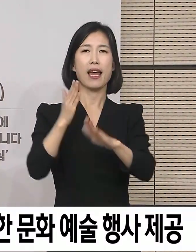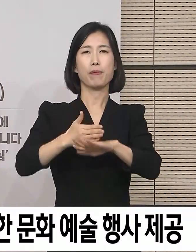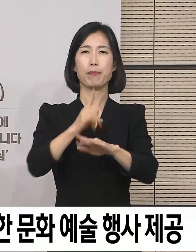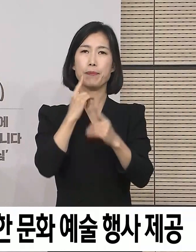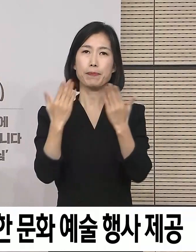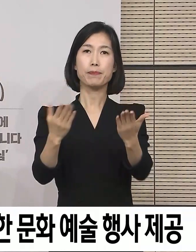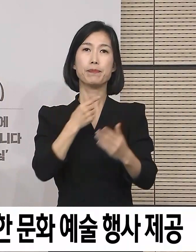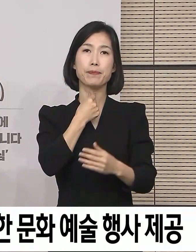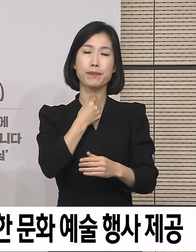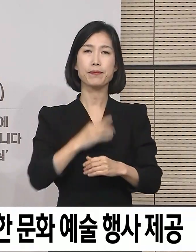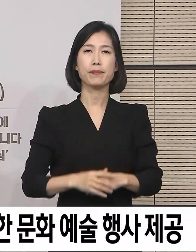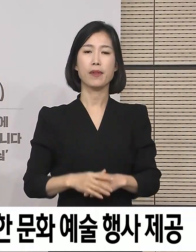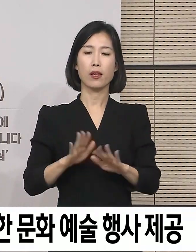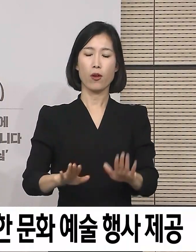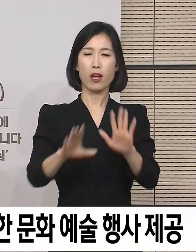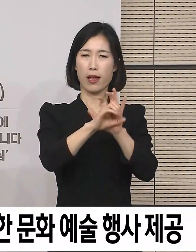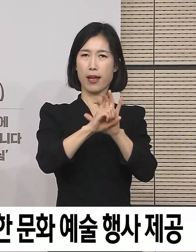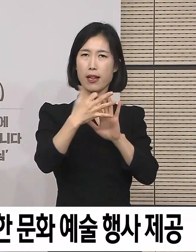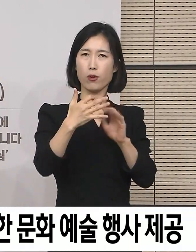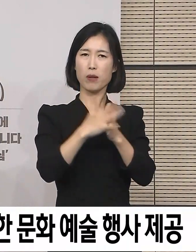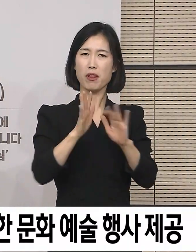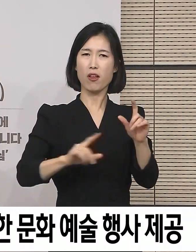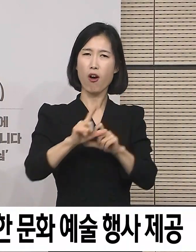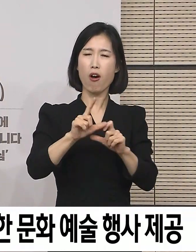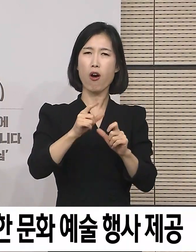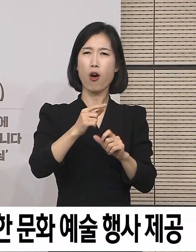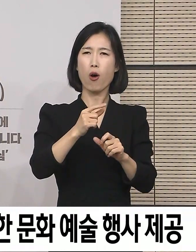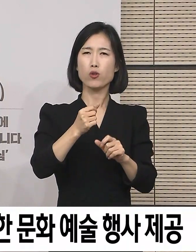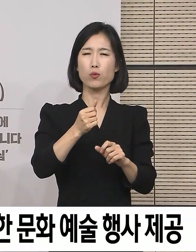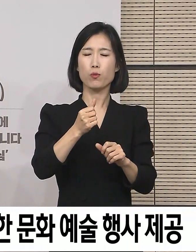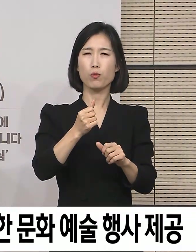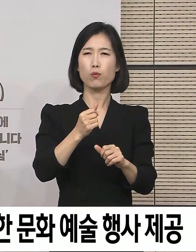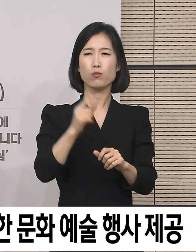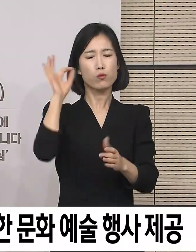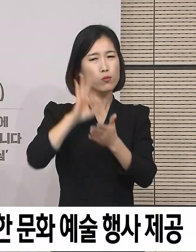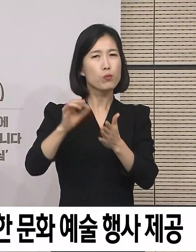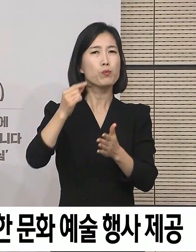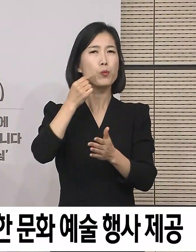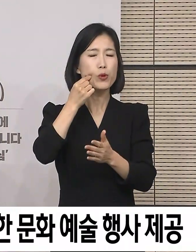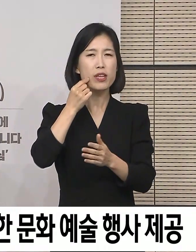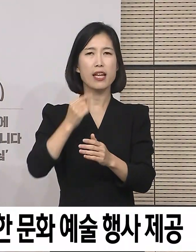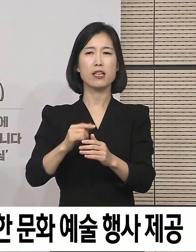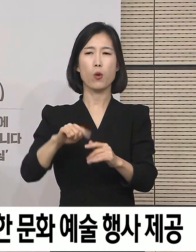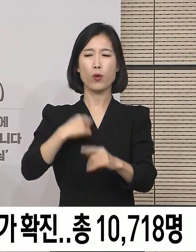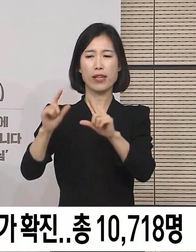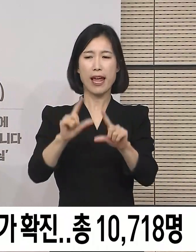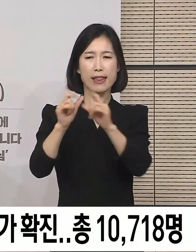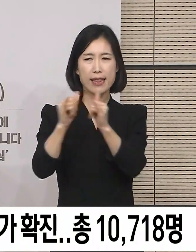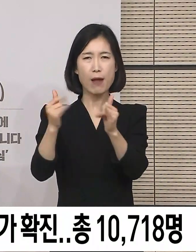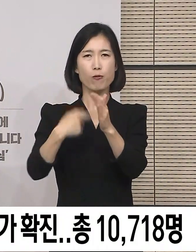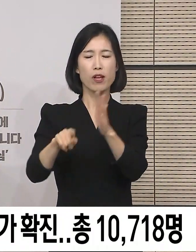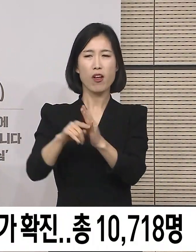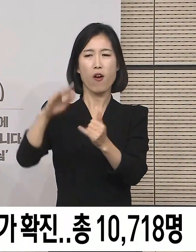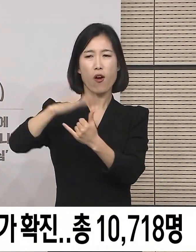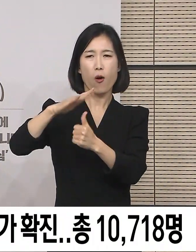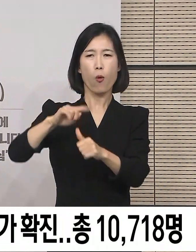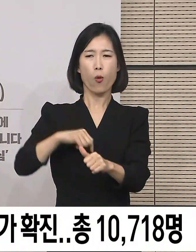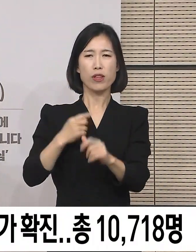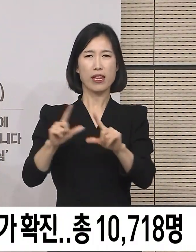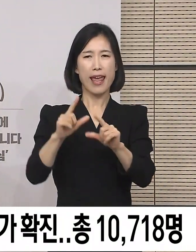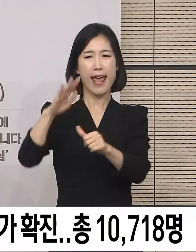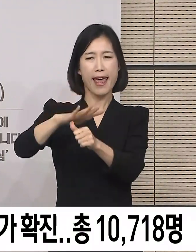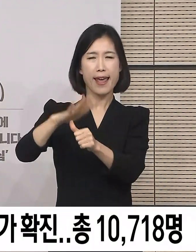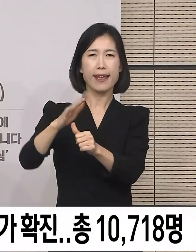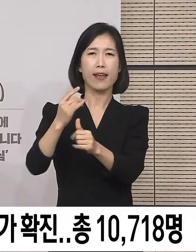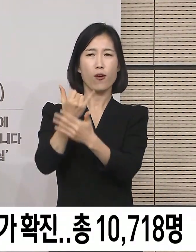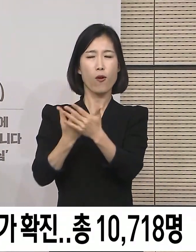또한 코로나19로 더욱 소외될 수 있는 독근호인, 취약계층 아동들을 위해 도시락 배달 등 봉사에 나서주시는 지역